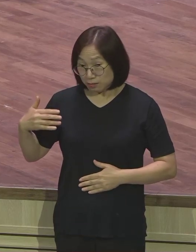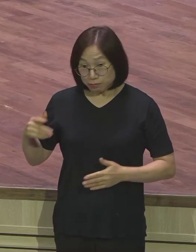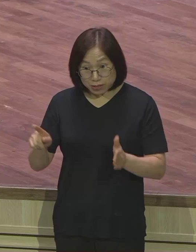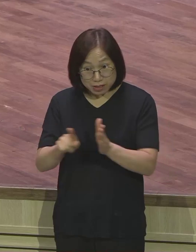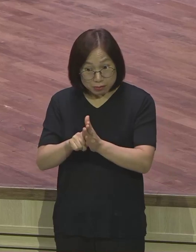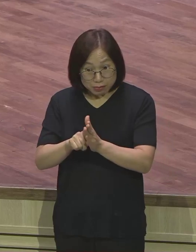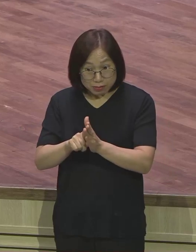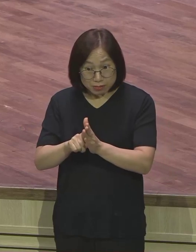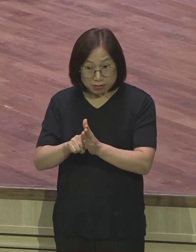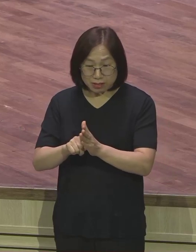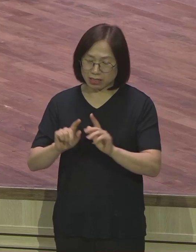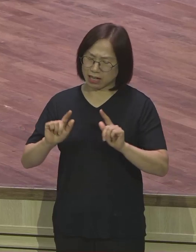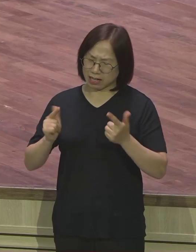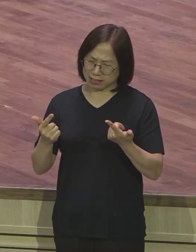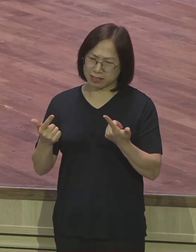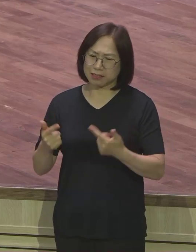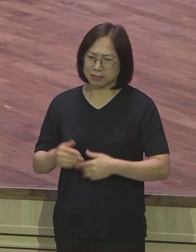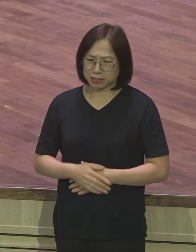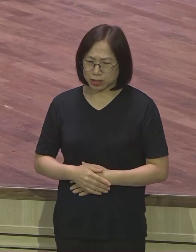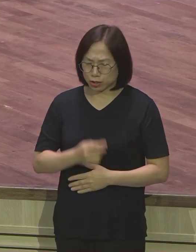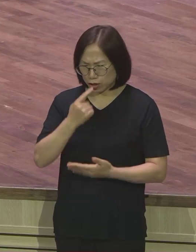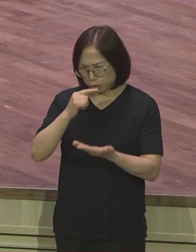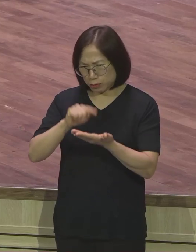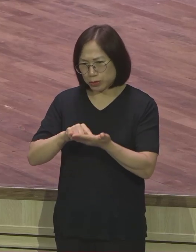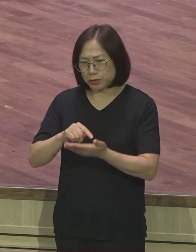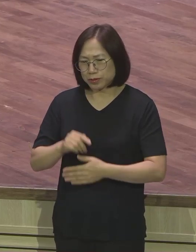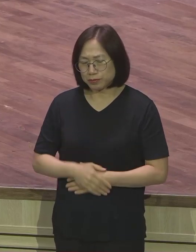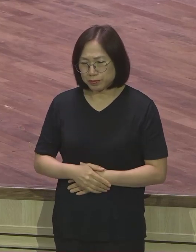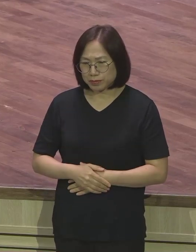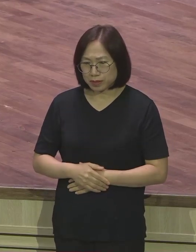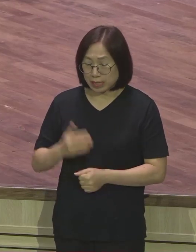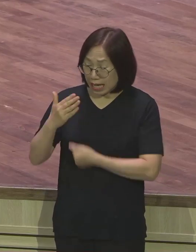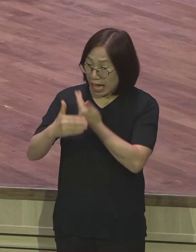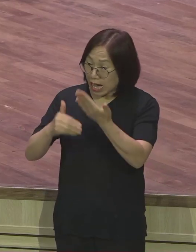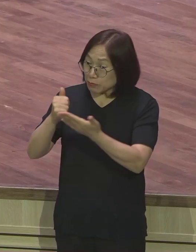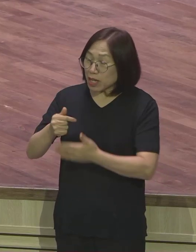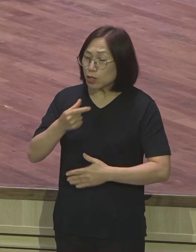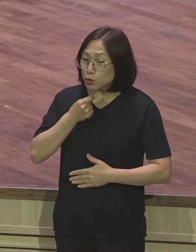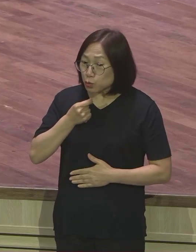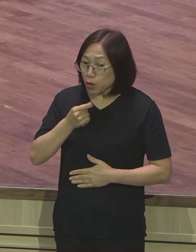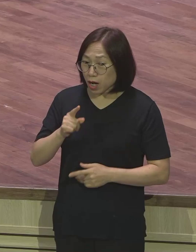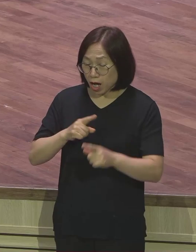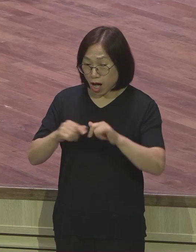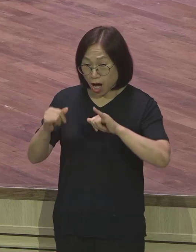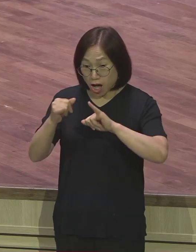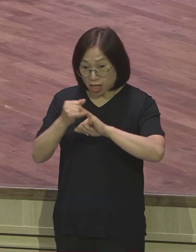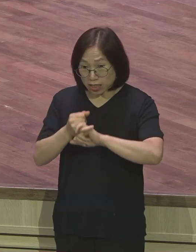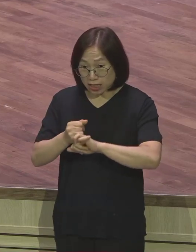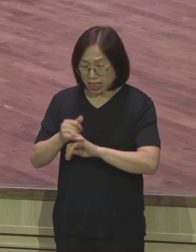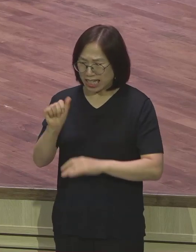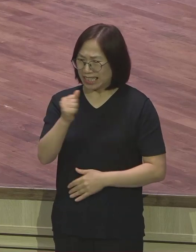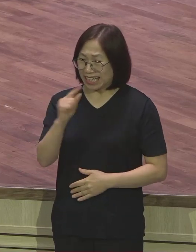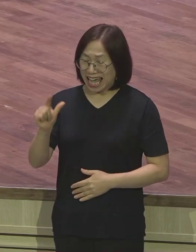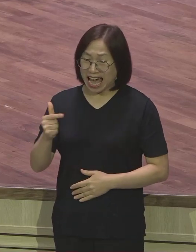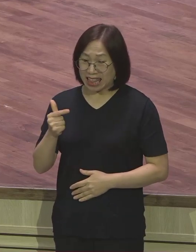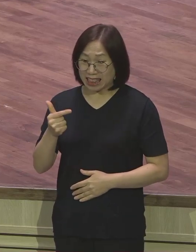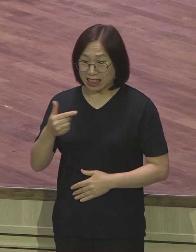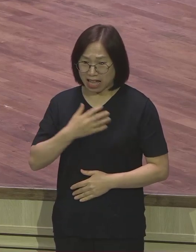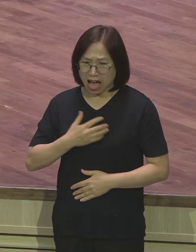되어지는 기도가 아닙니다 하나님의 소원과 언약적 한을 품을 수밖에 없는 정말